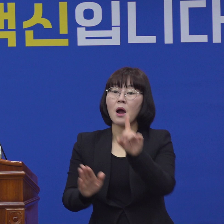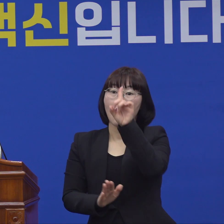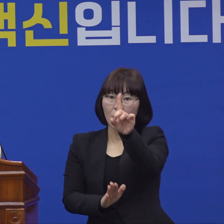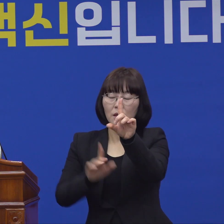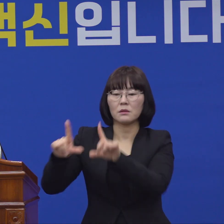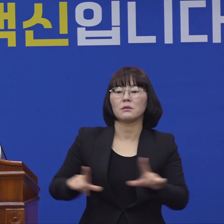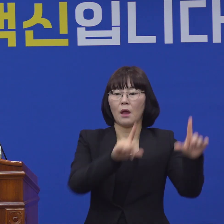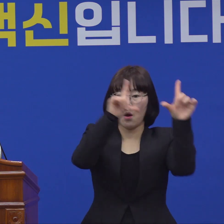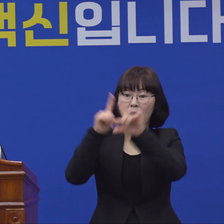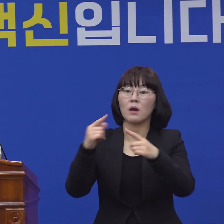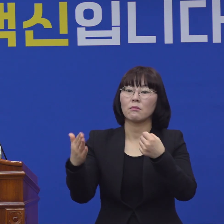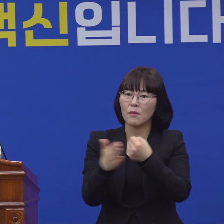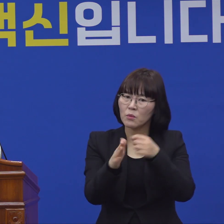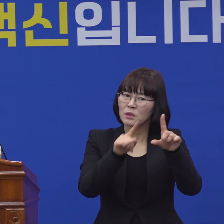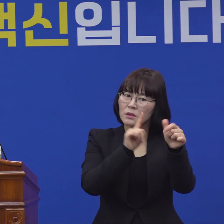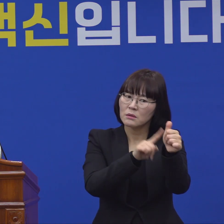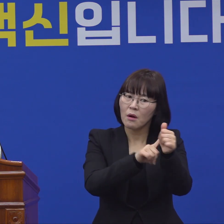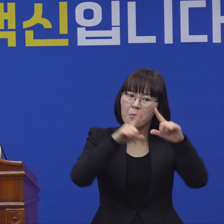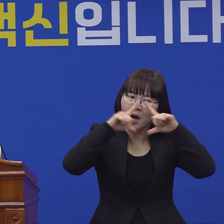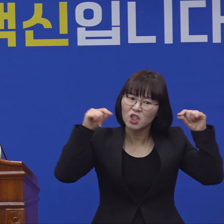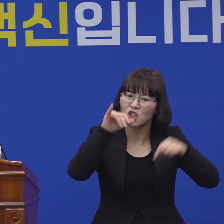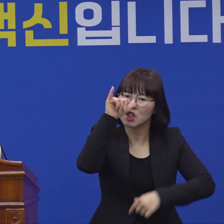여부는 제가 확인해서 말씀드리겠습니다.